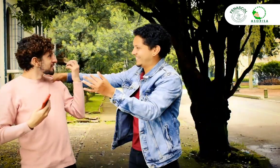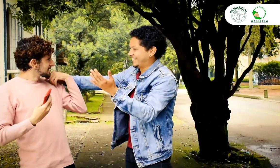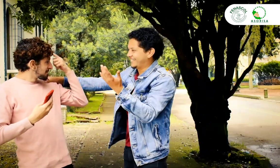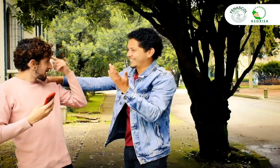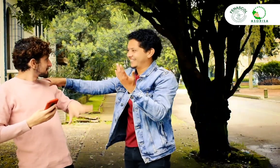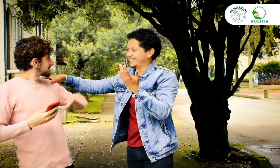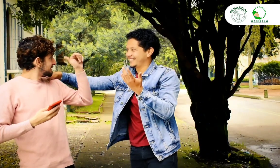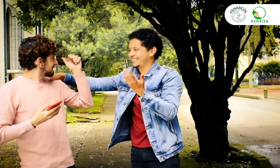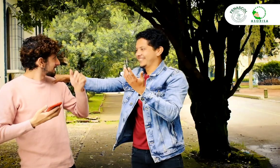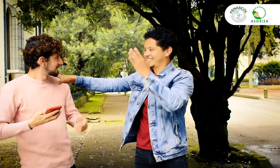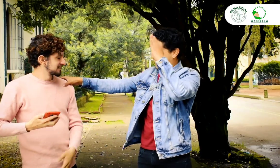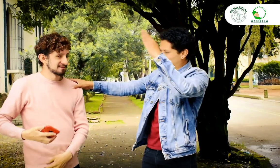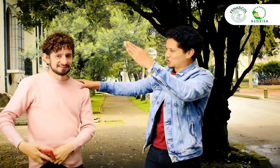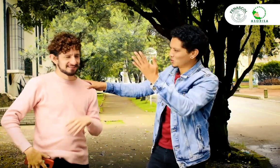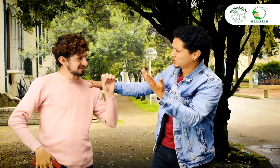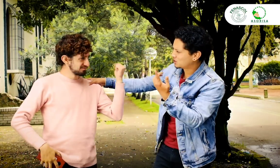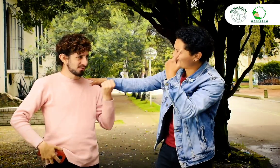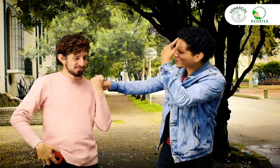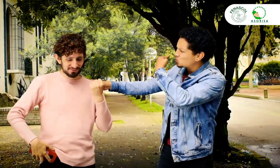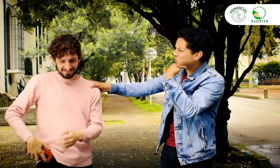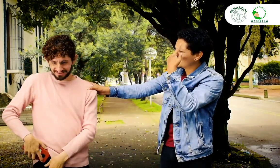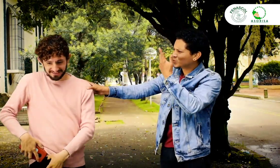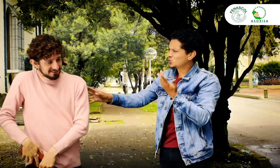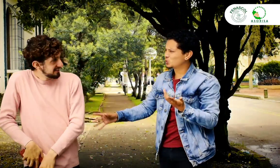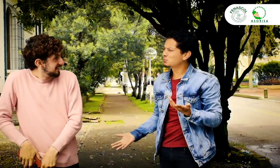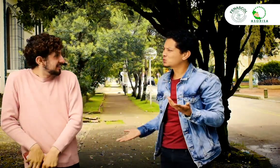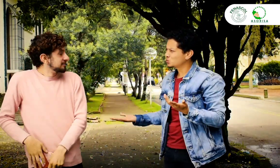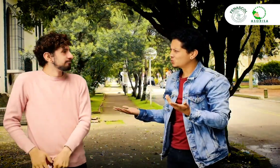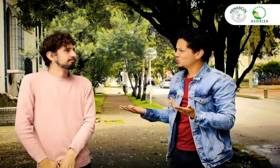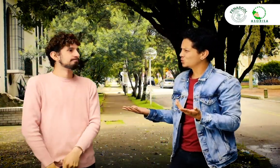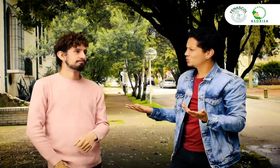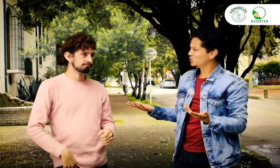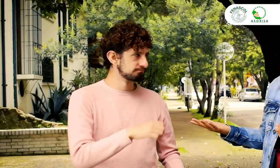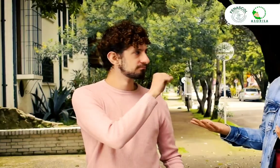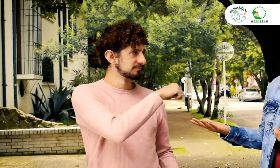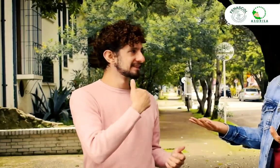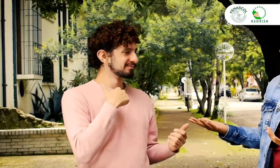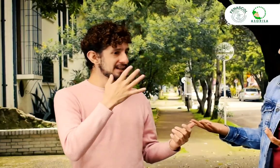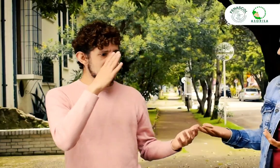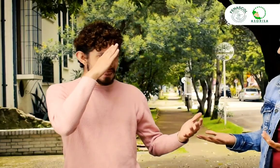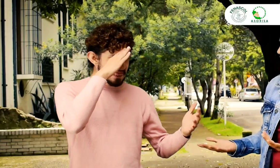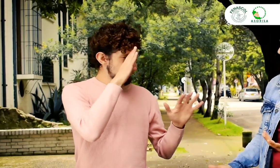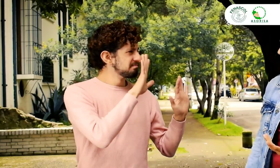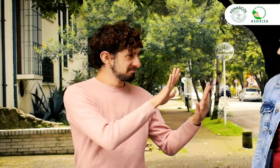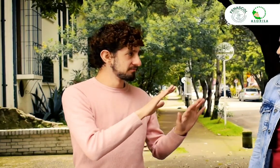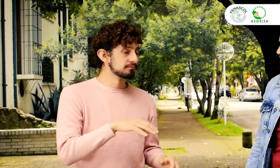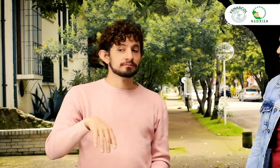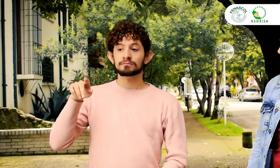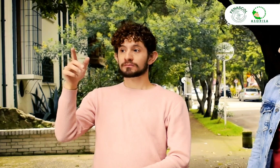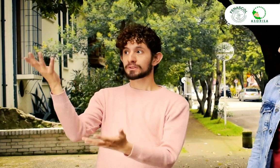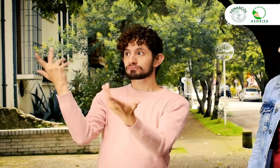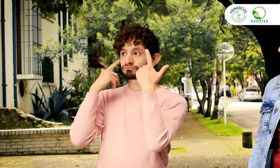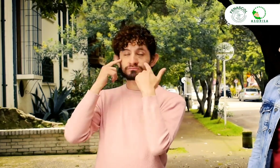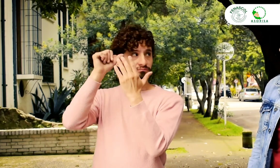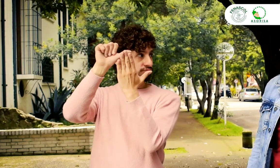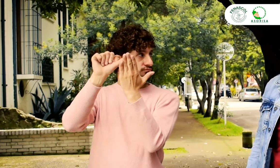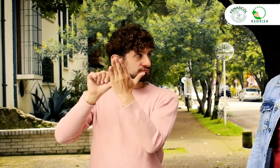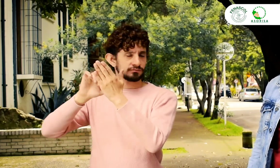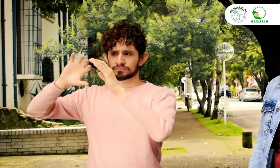Me asustó, pensé que me iban a robar... Hola, ¿por qué esa cara? Sí, es que no sé qué hacer, mire, veo